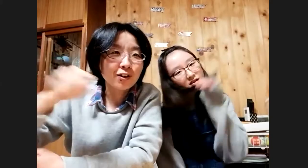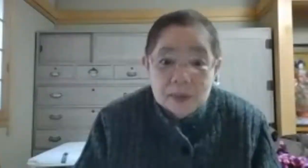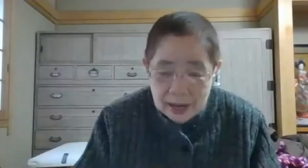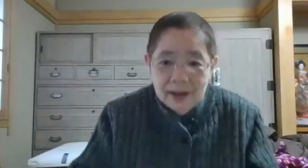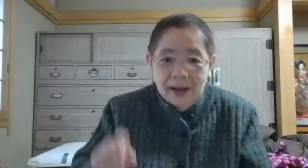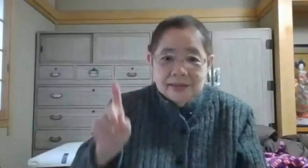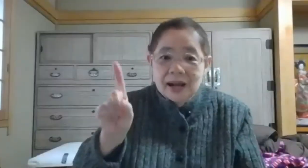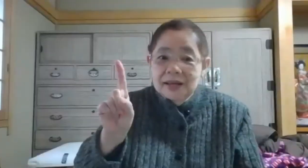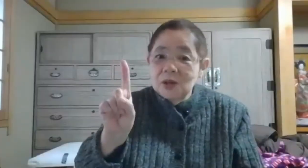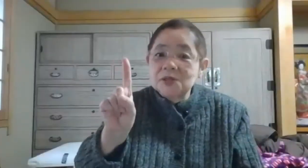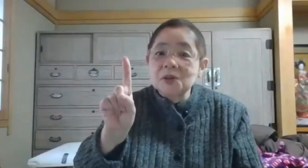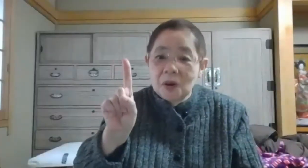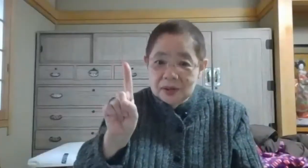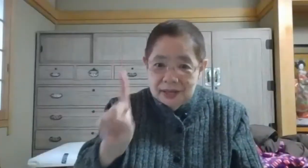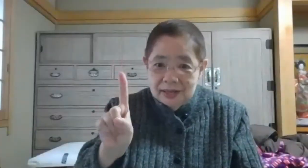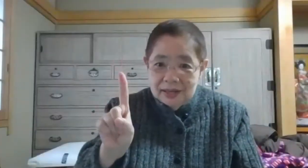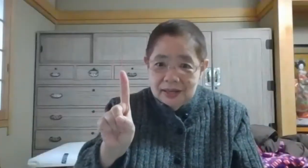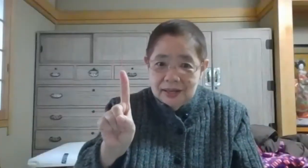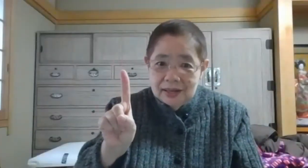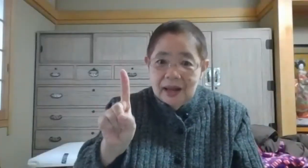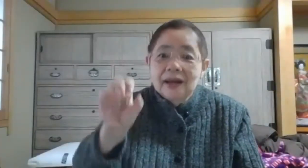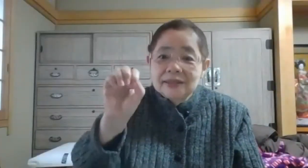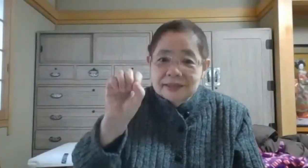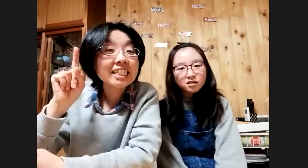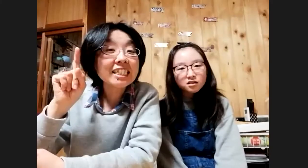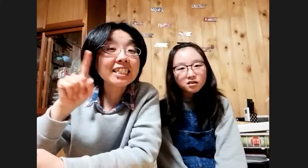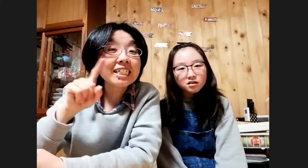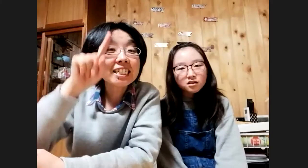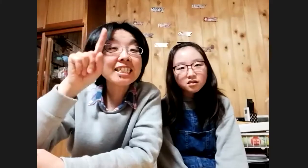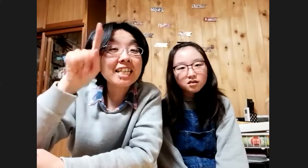り、り、り、り